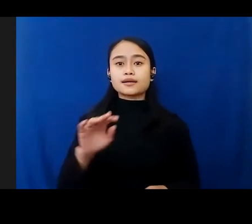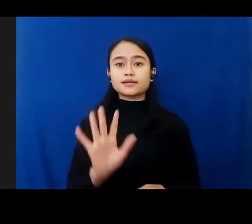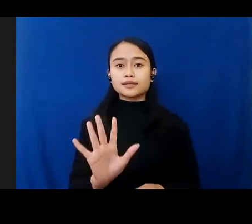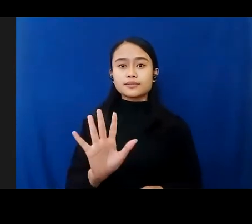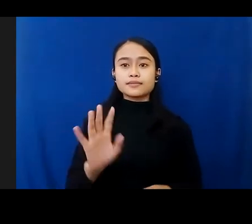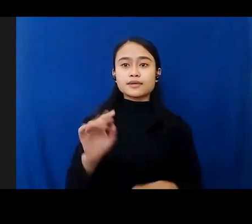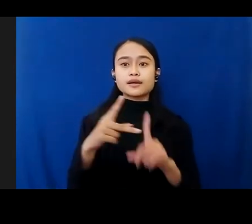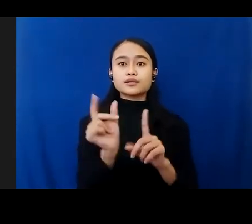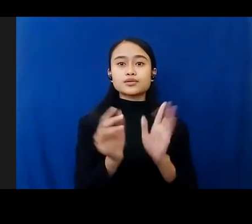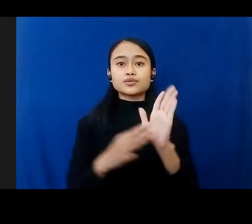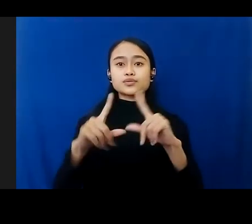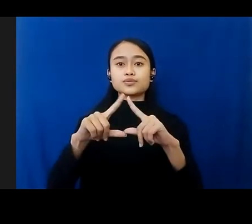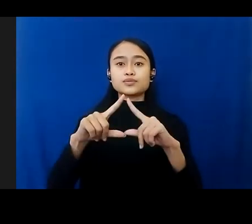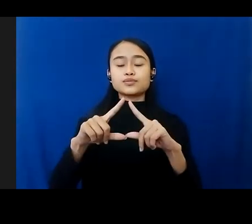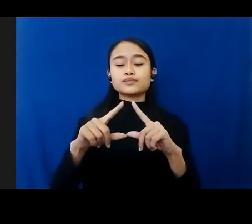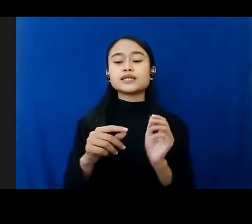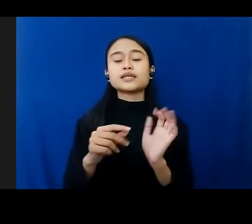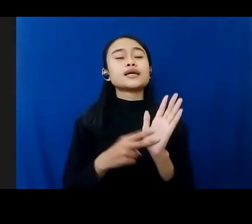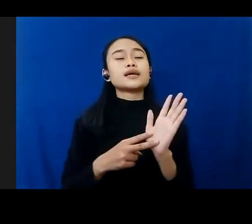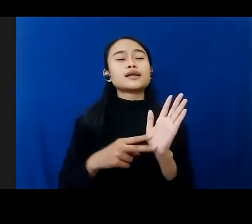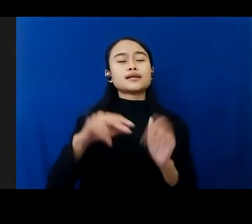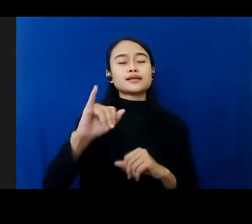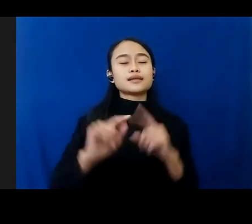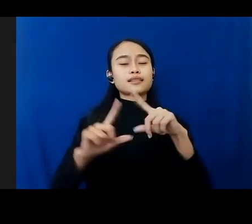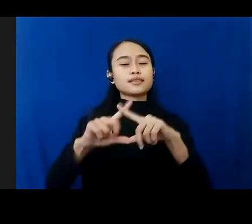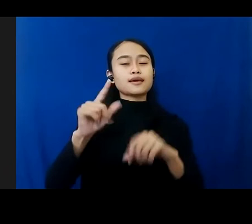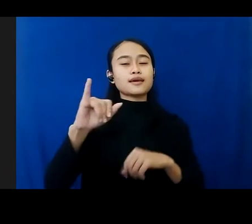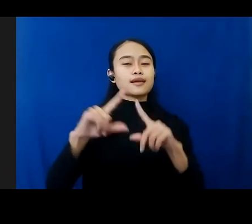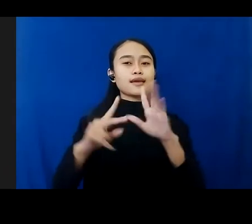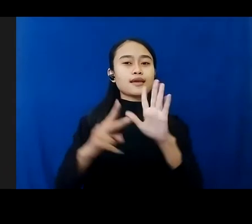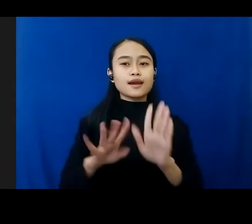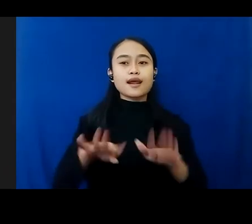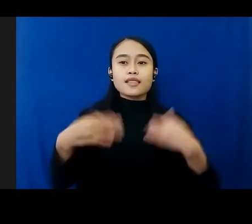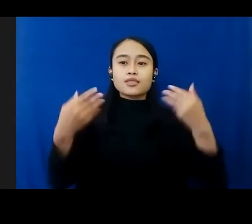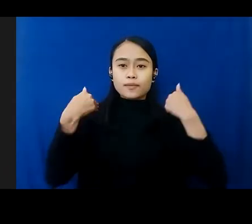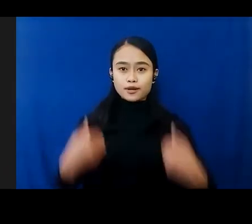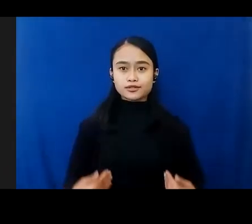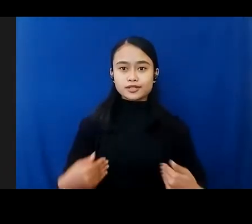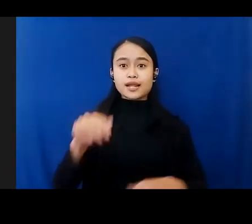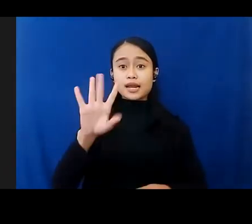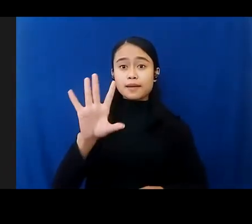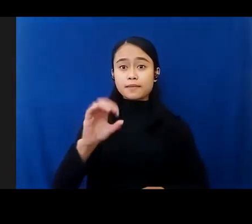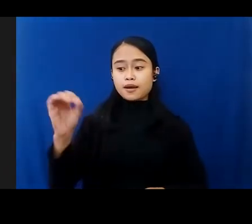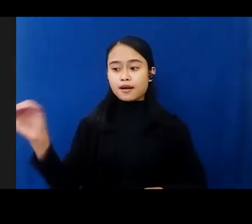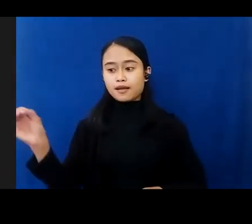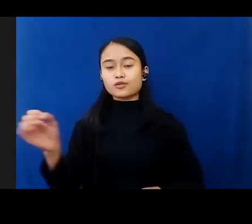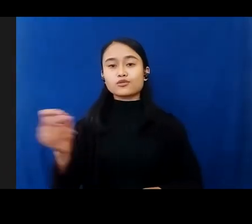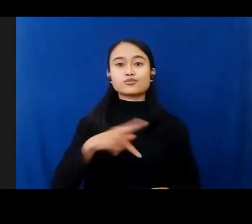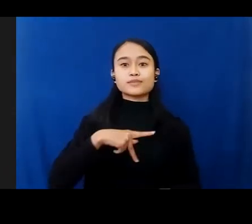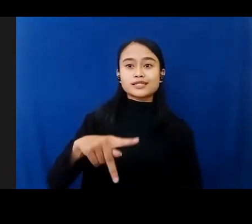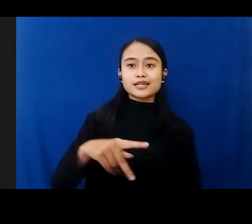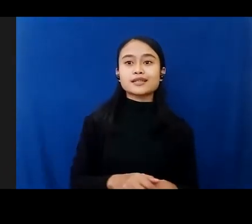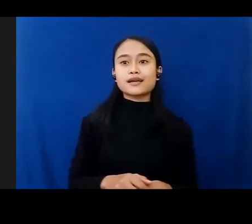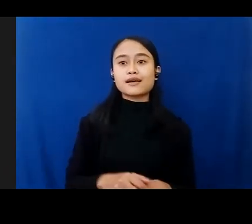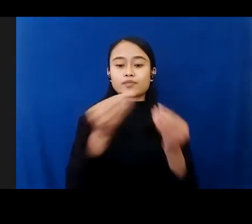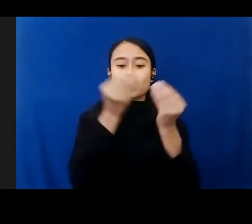kegiatan ini diharapkan diikuti oleh 500 peserta wakil dari pemerintah pusat dan daerah lembaga